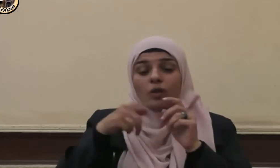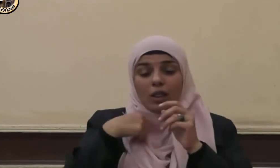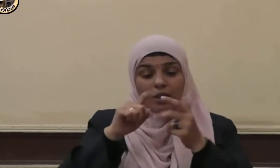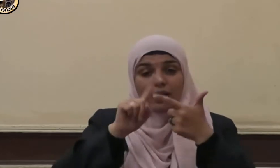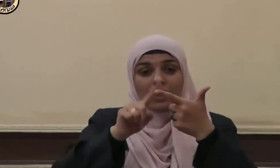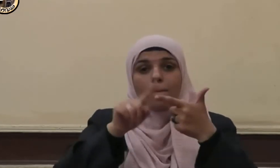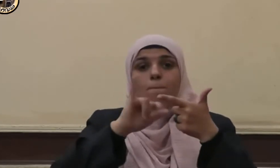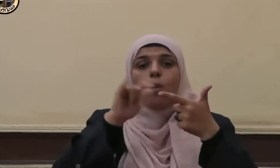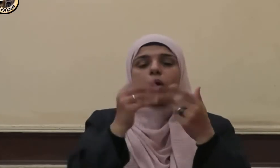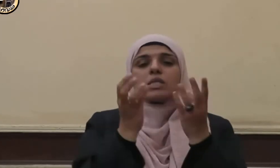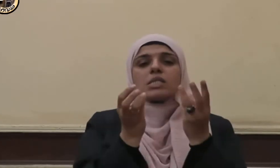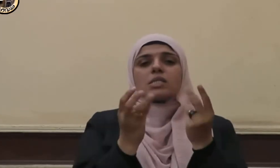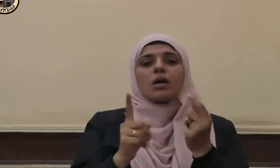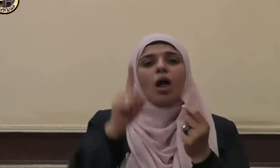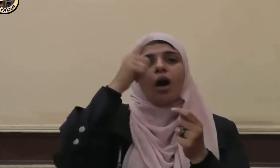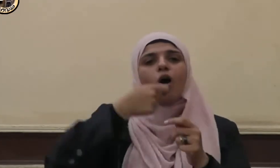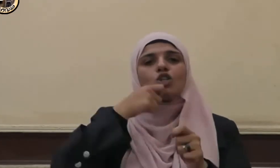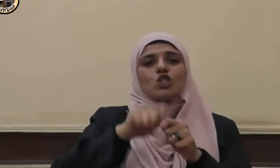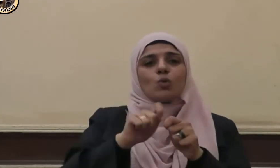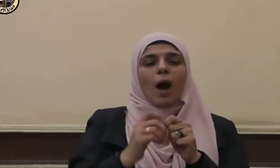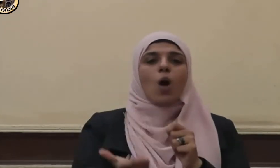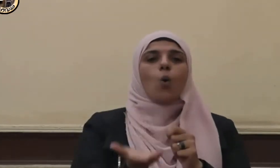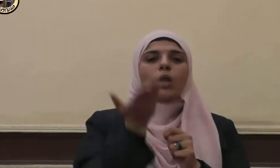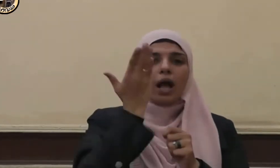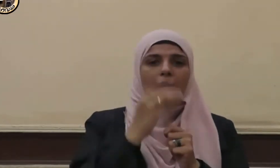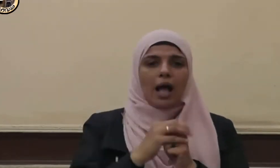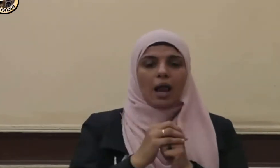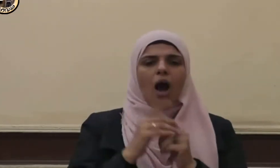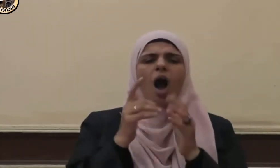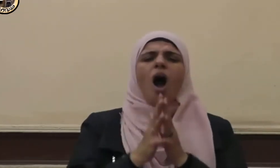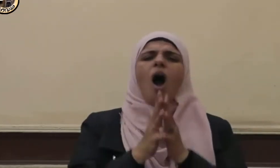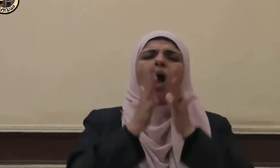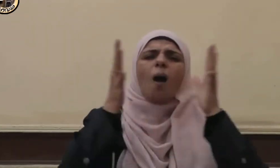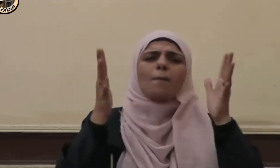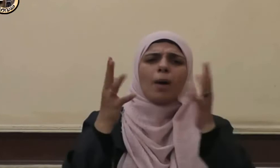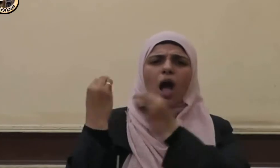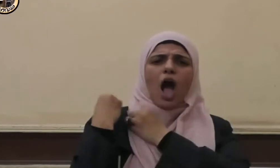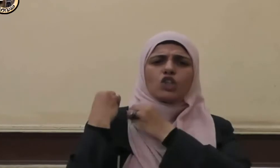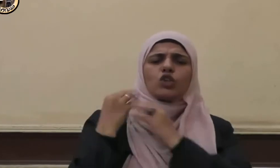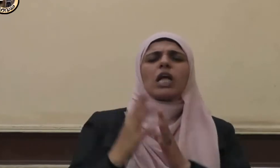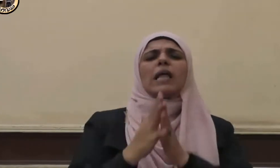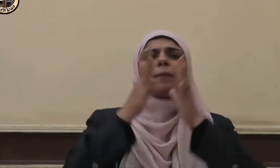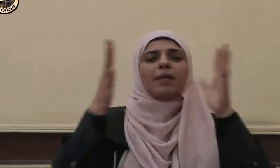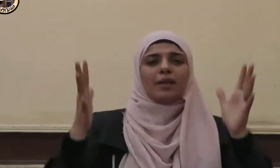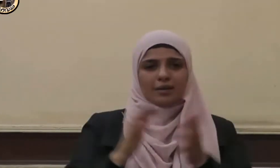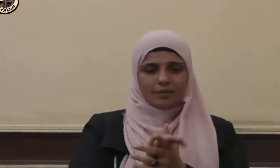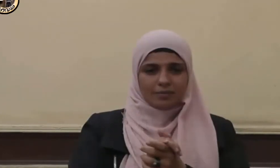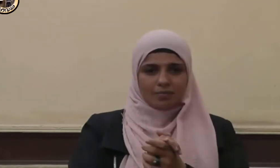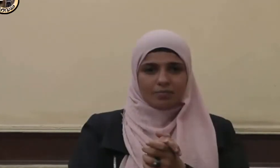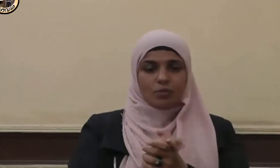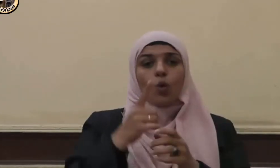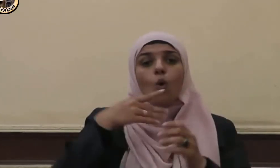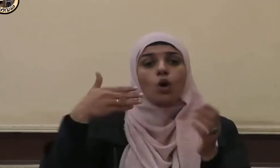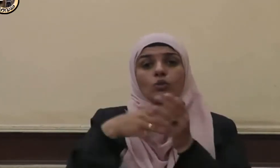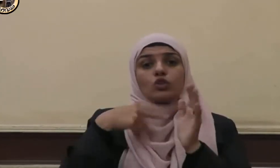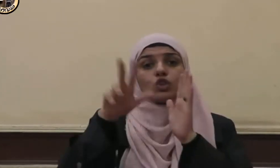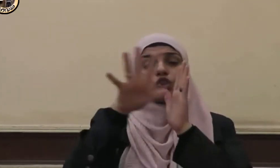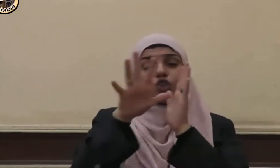وهو ذكر الله عز وجل أكبر وأعظم لالقشر على النبي صلى